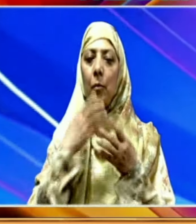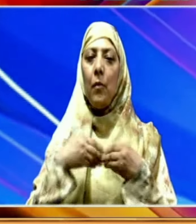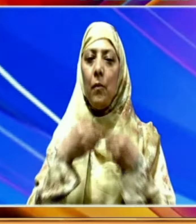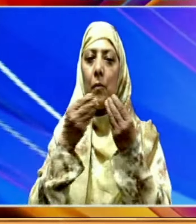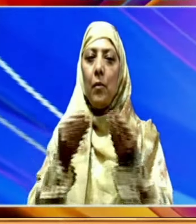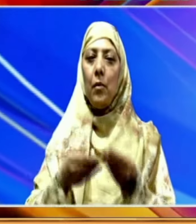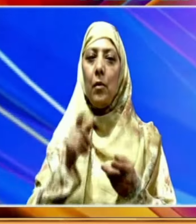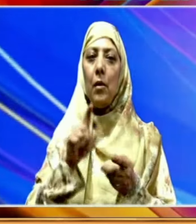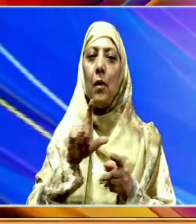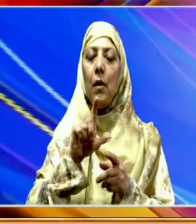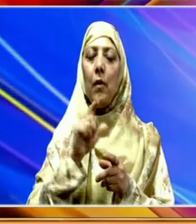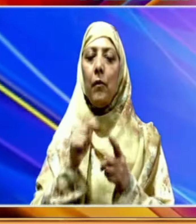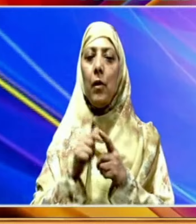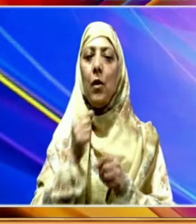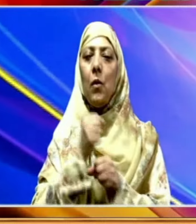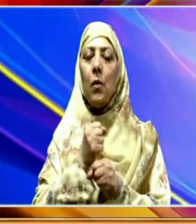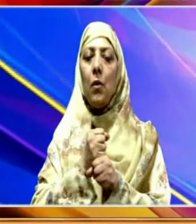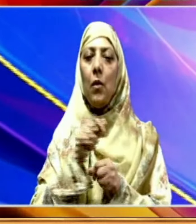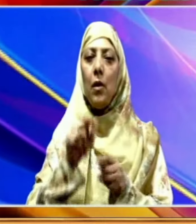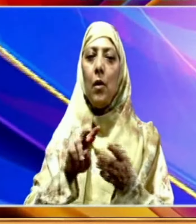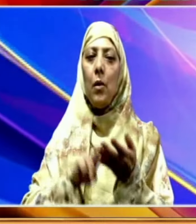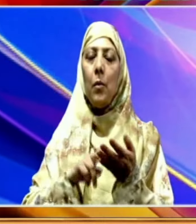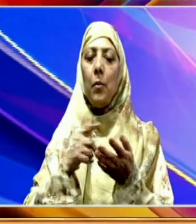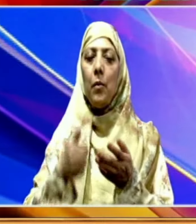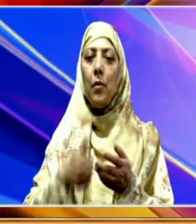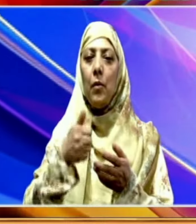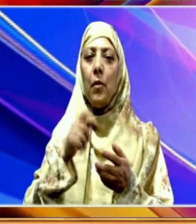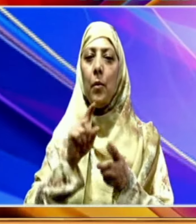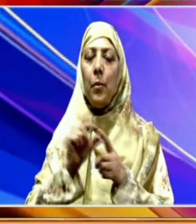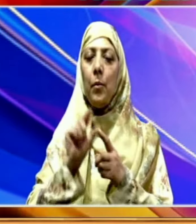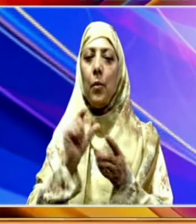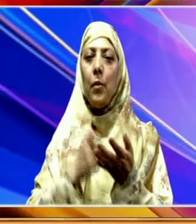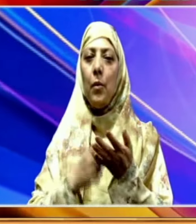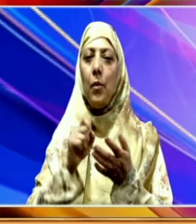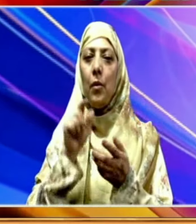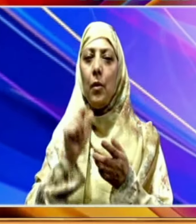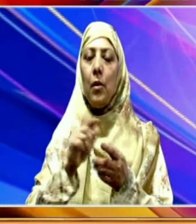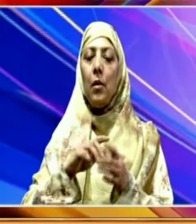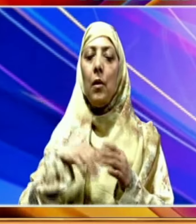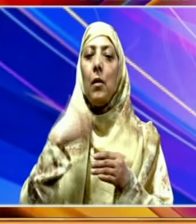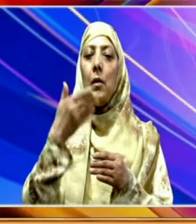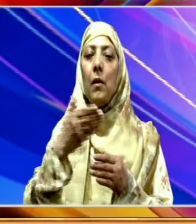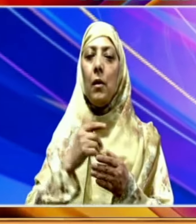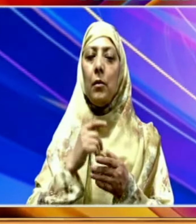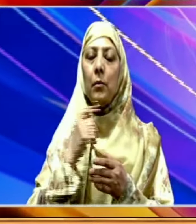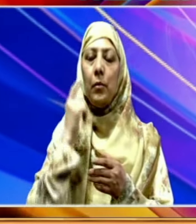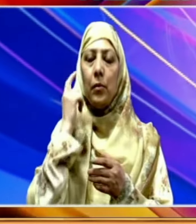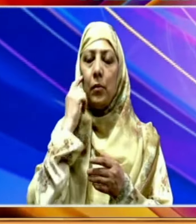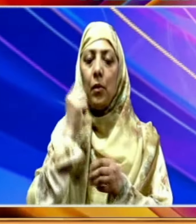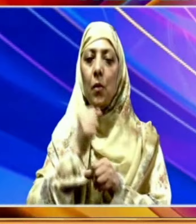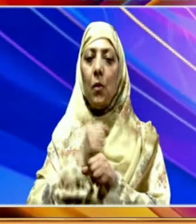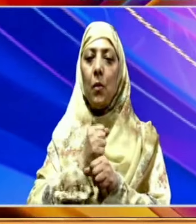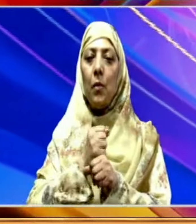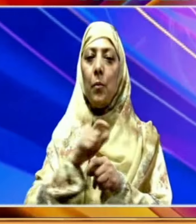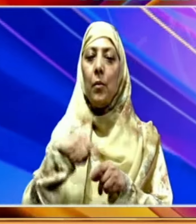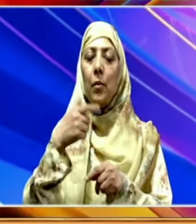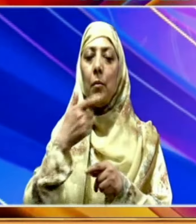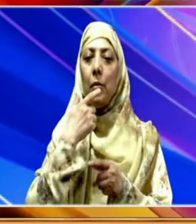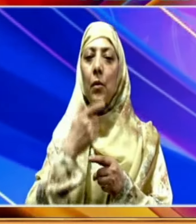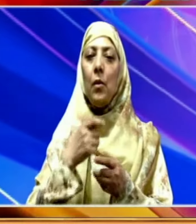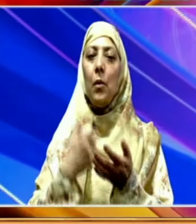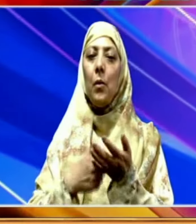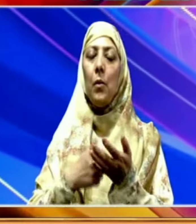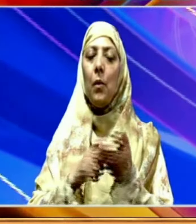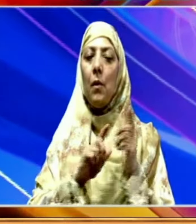کیا ہے لفٹنین گورنر نے کہا کہ وجہ پروک کی اس کہانی سے نئی بلندی تک پہنچنے کے لیے ملک کی آنے والی نسل کی